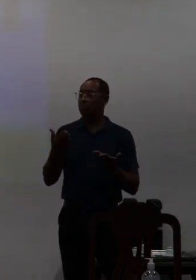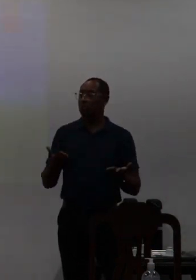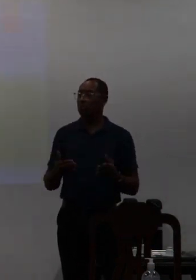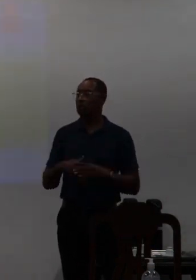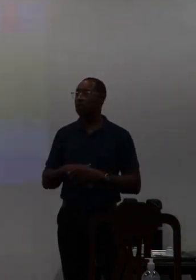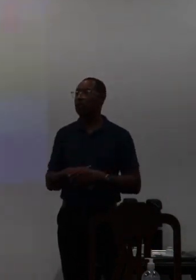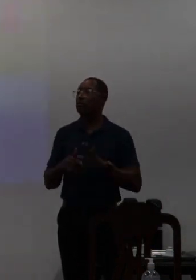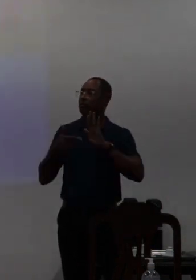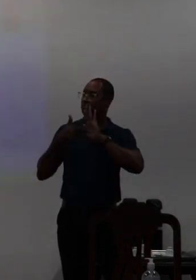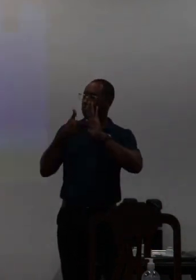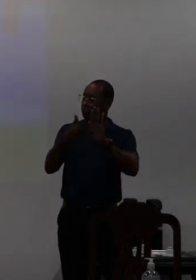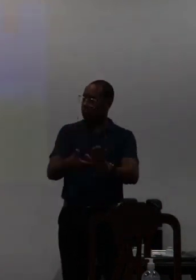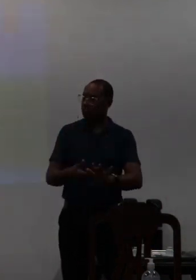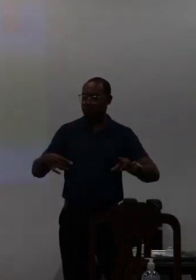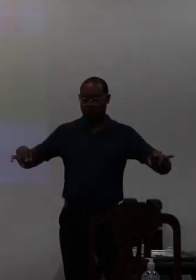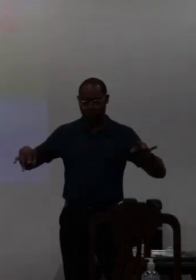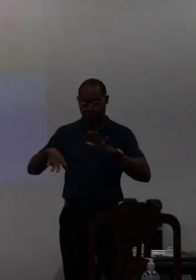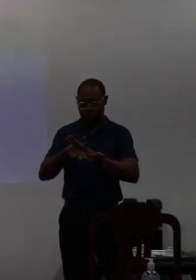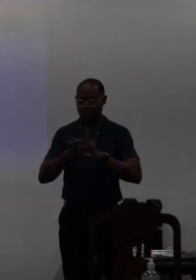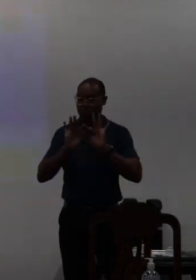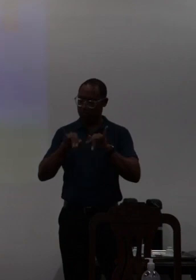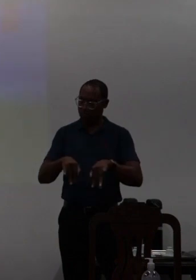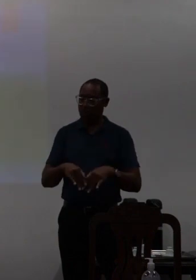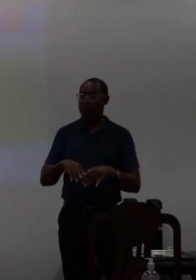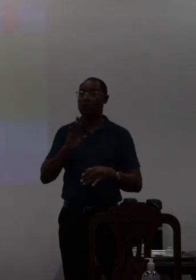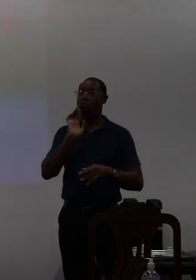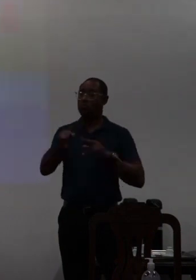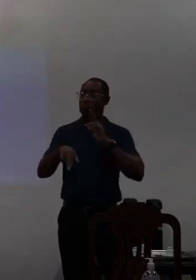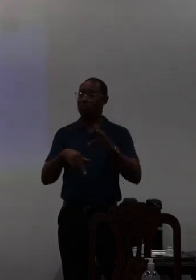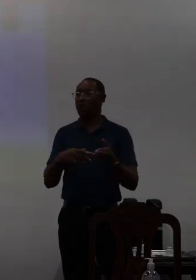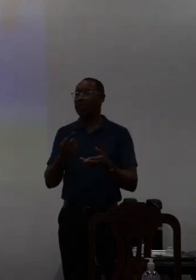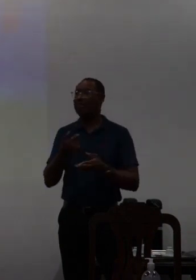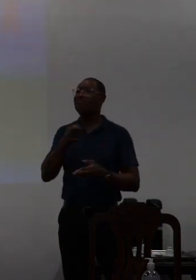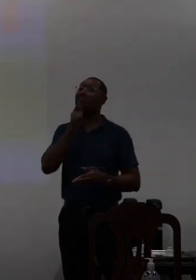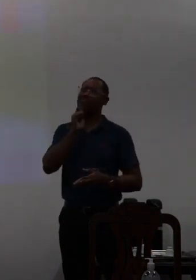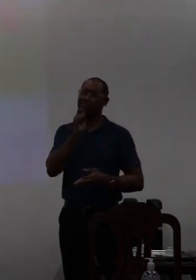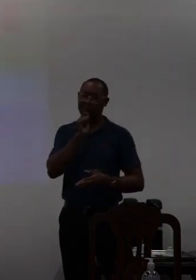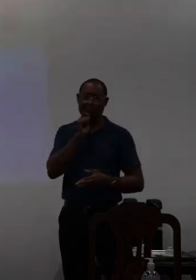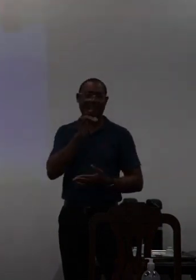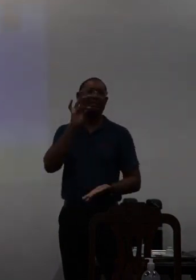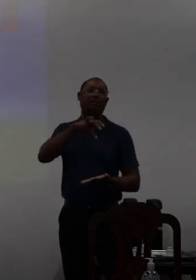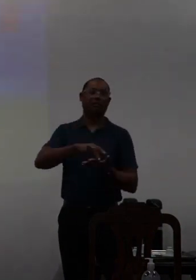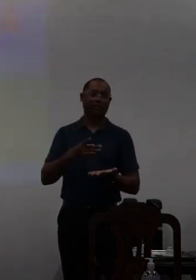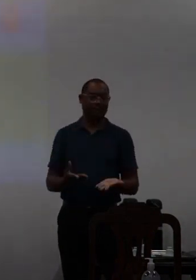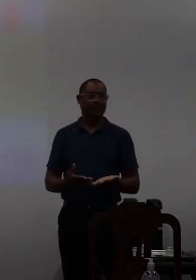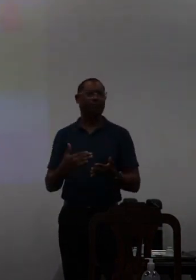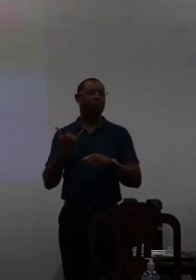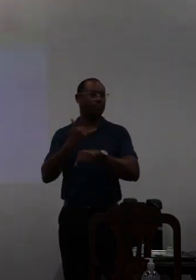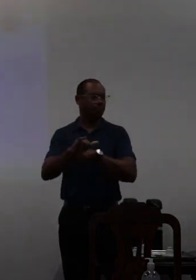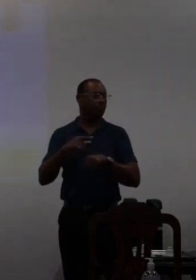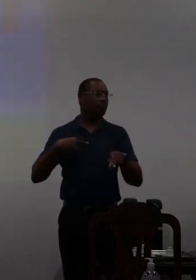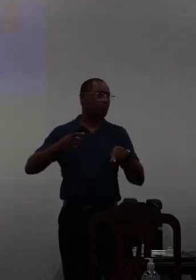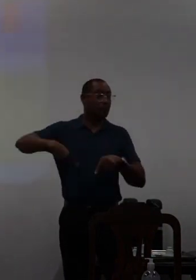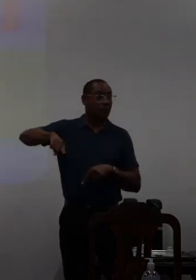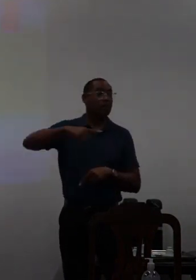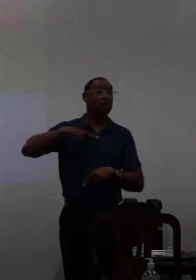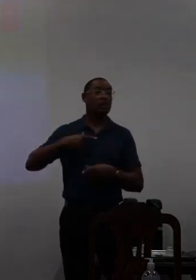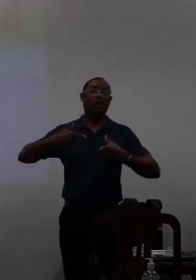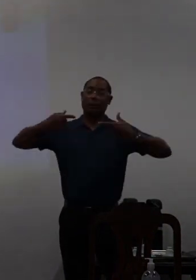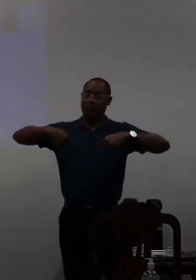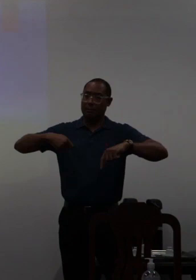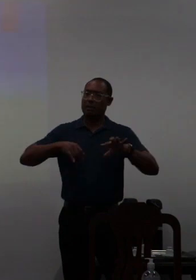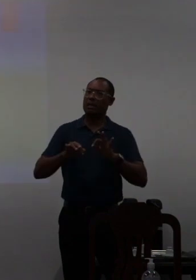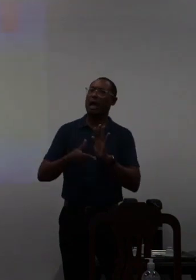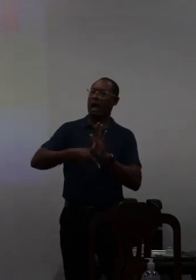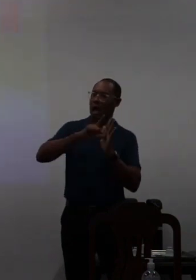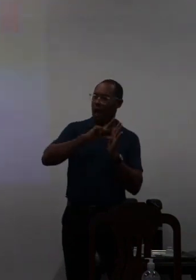a apresentação de resultados que não correspondia à realidade dos fatos então a gente precisa